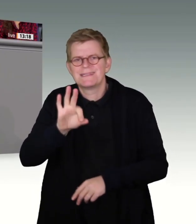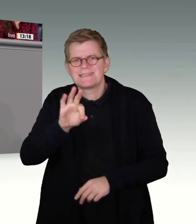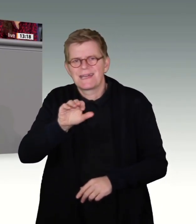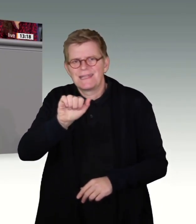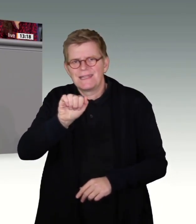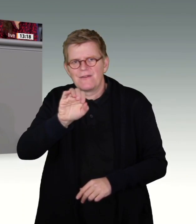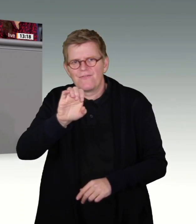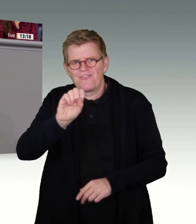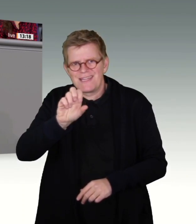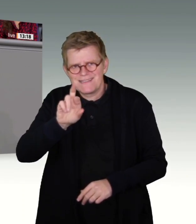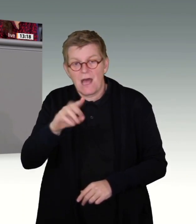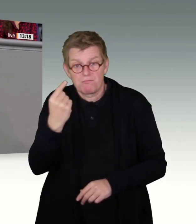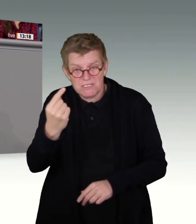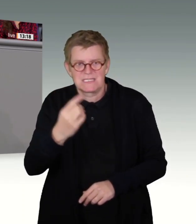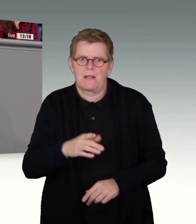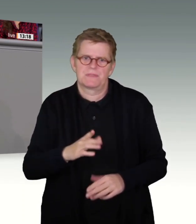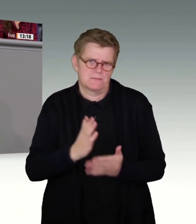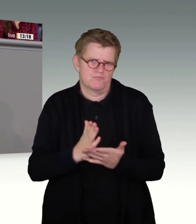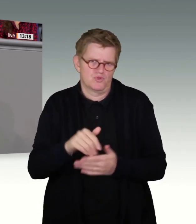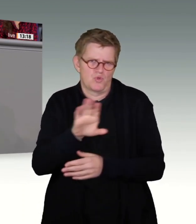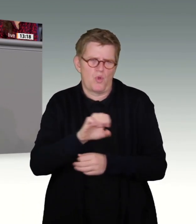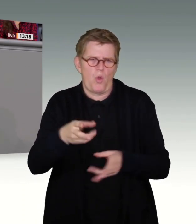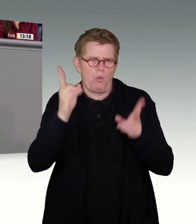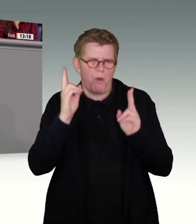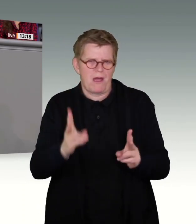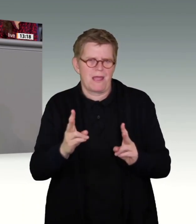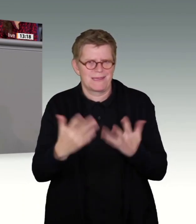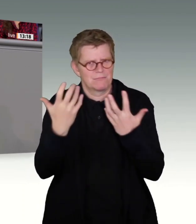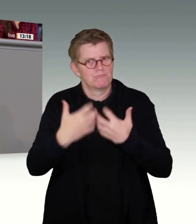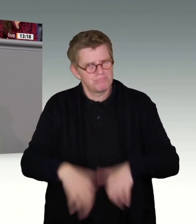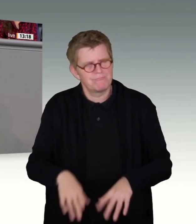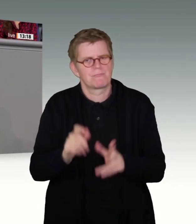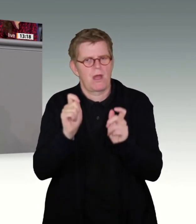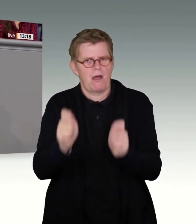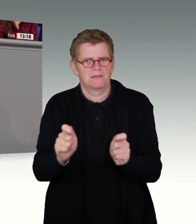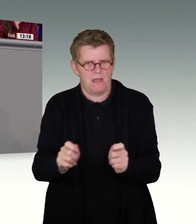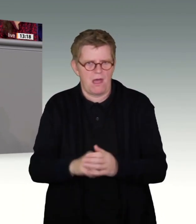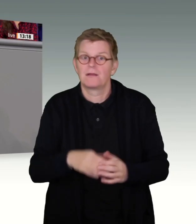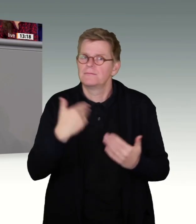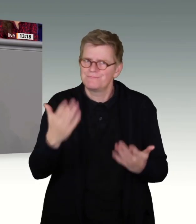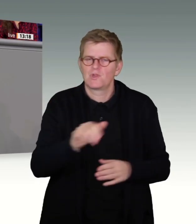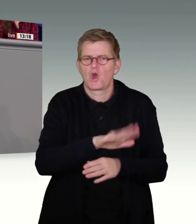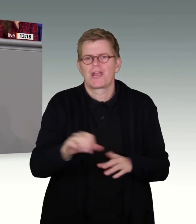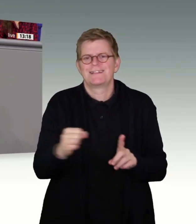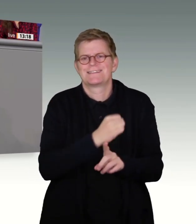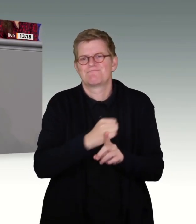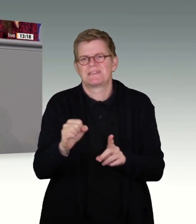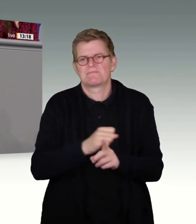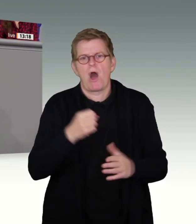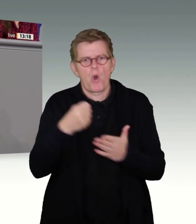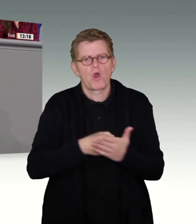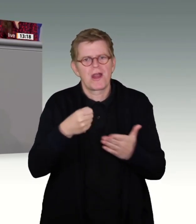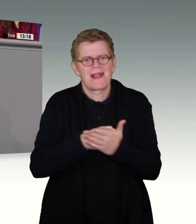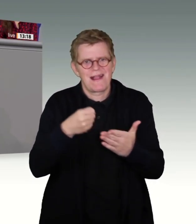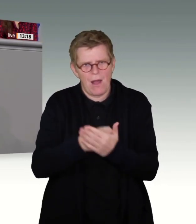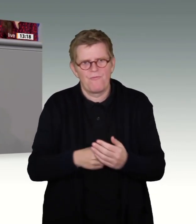vorlegen werden, der europarechtskonform ist und deswegen den Kampf gegen Kindesmissbrauch endlich voranbringen wird und uns nicht weitere